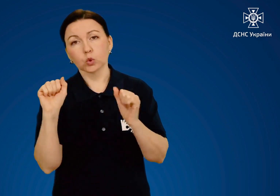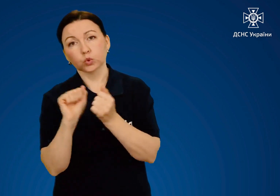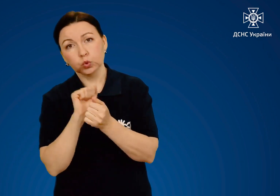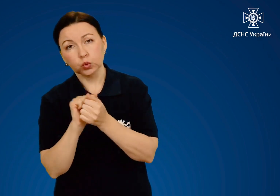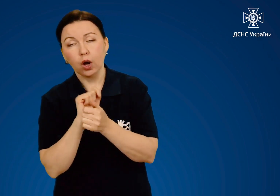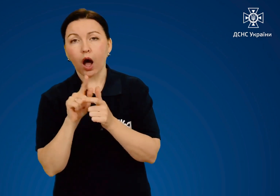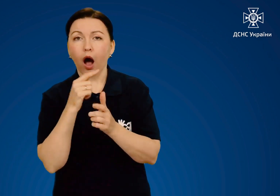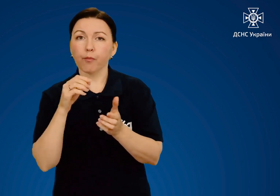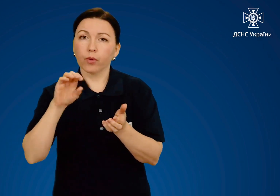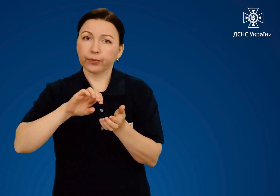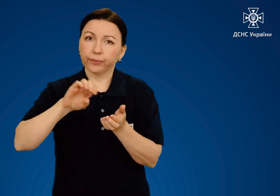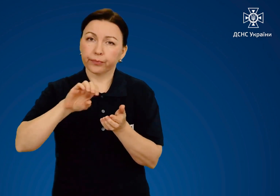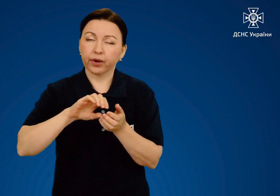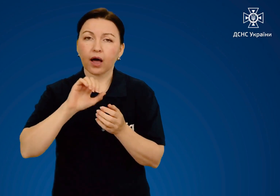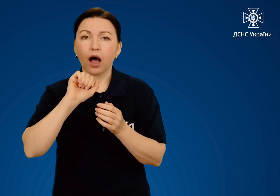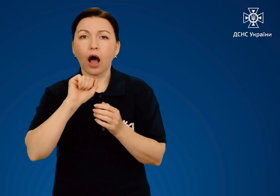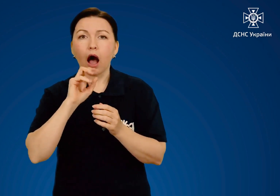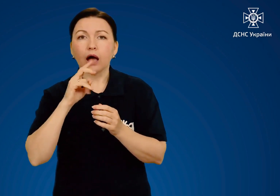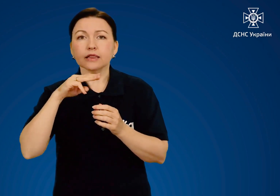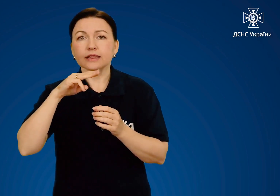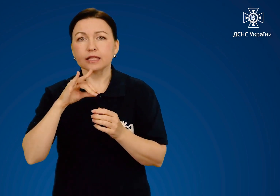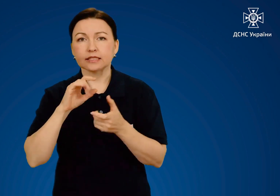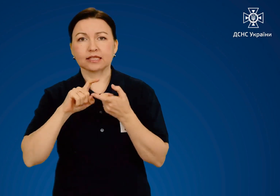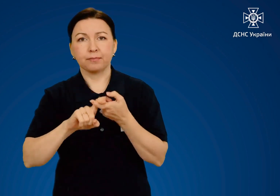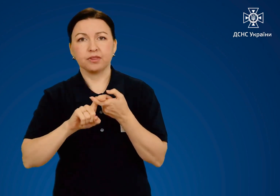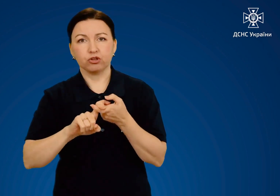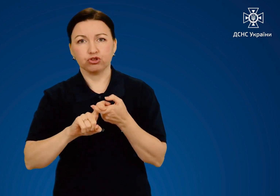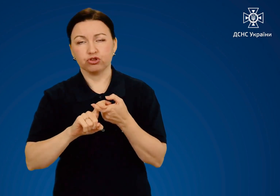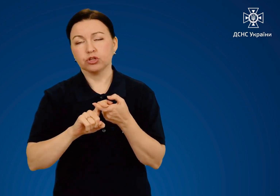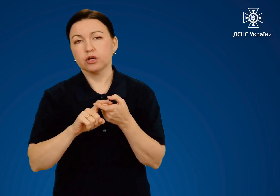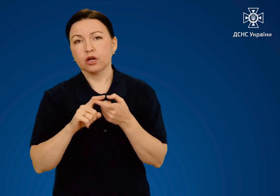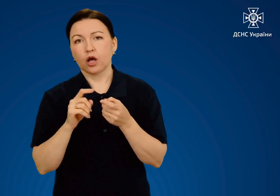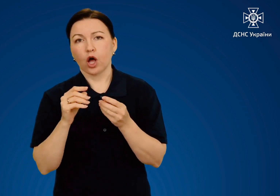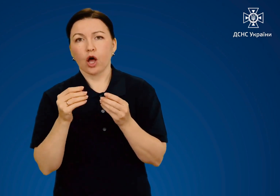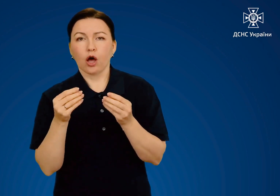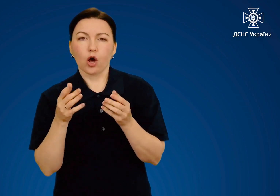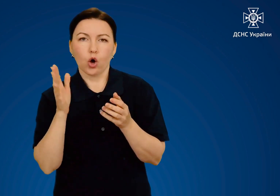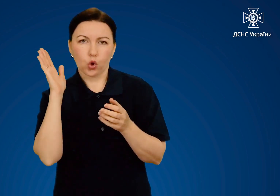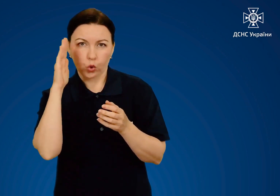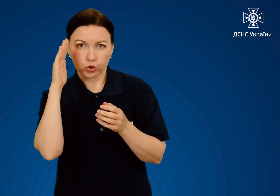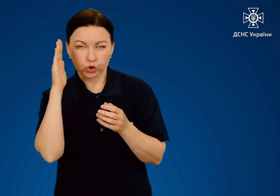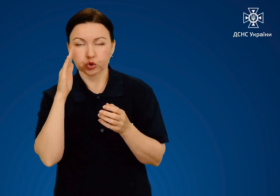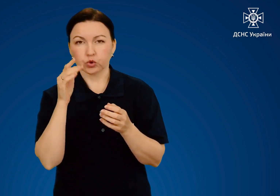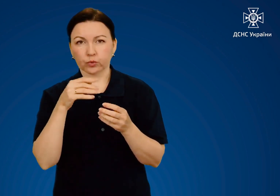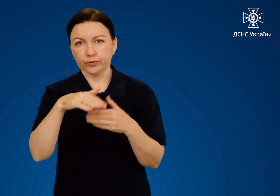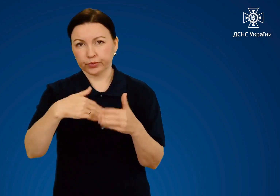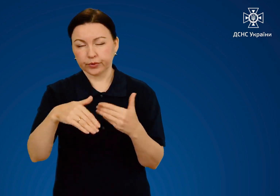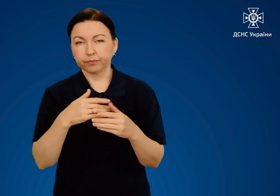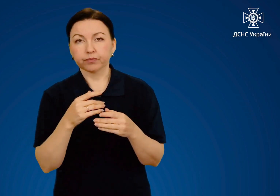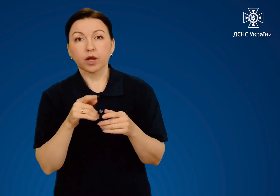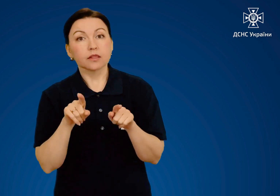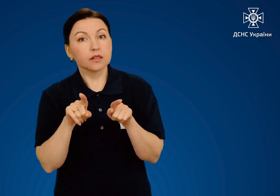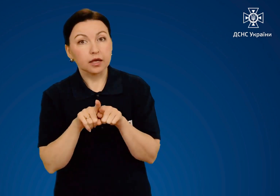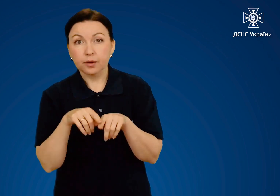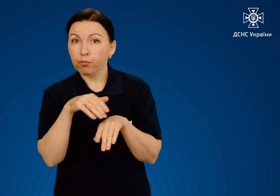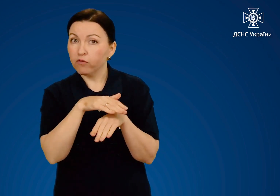як суху, так і оброблену антисептичним розчином. Такі пов'язки не повинні